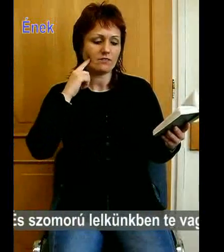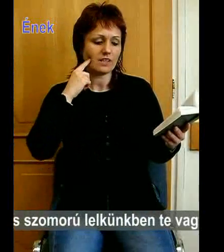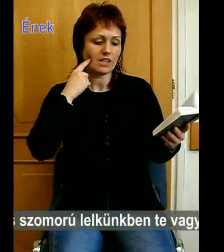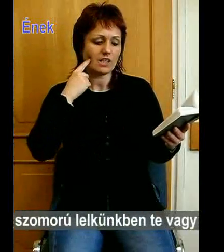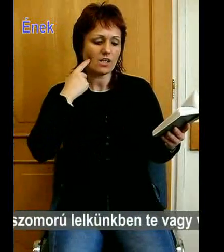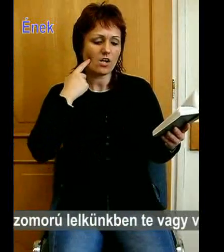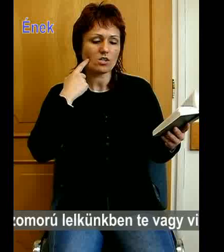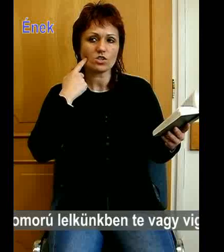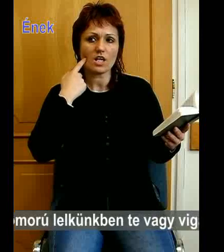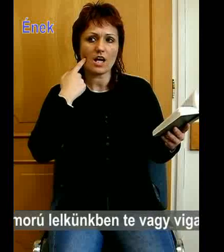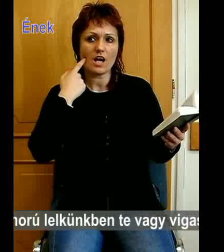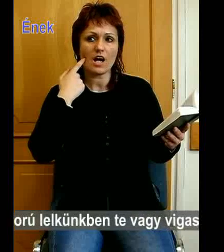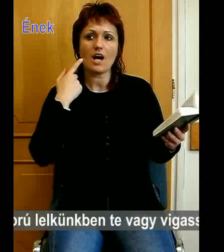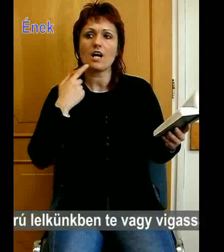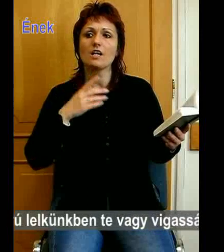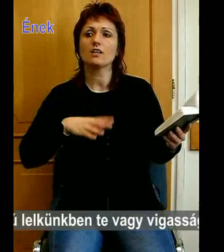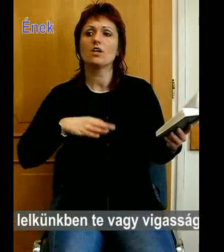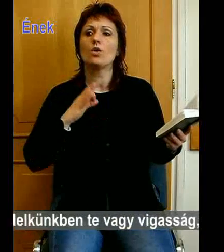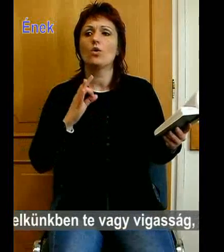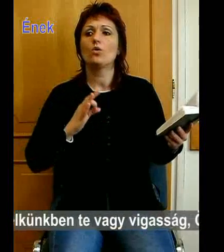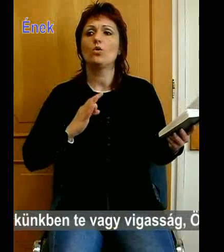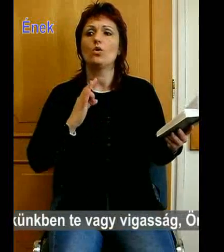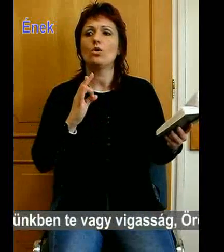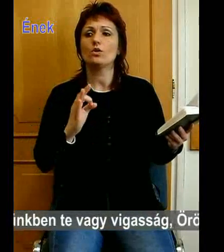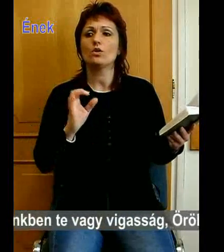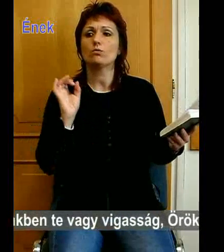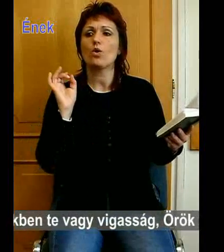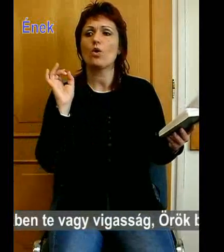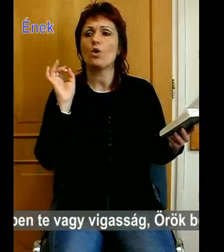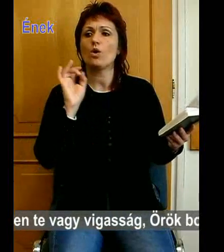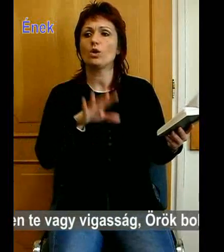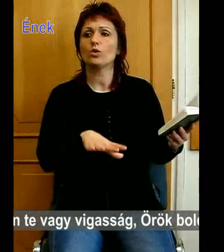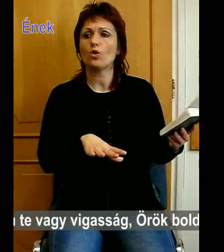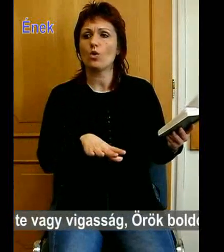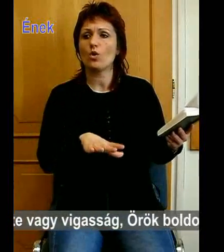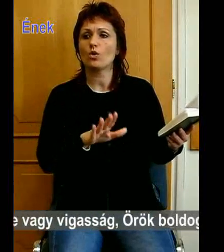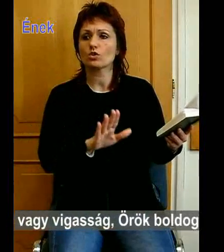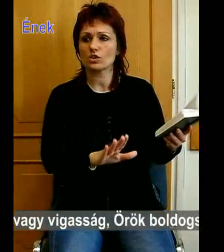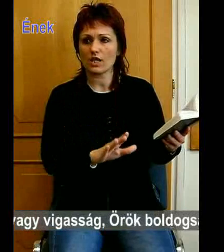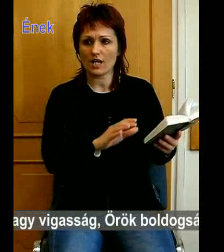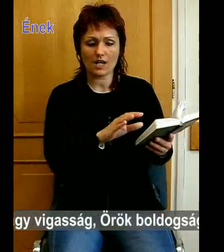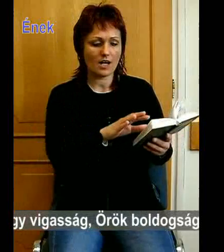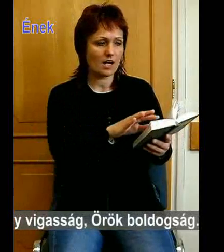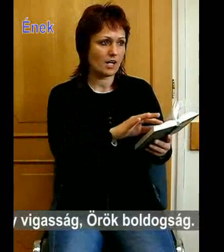világosság.